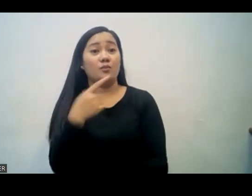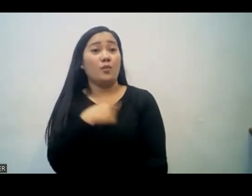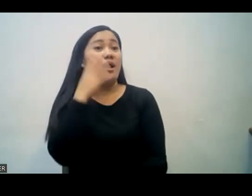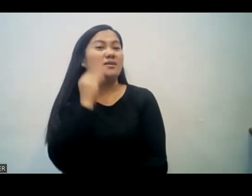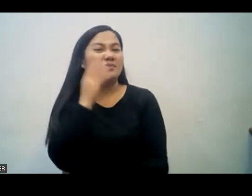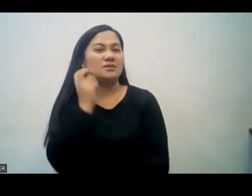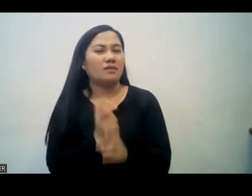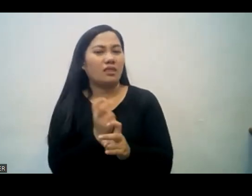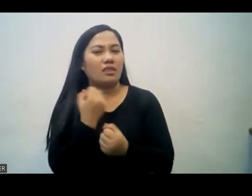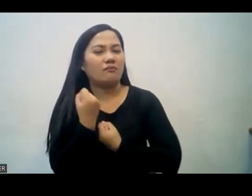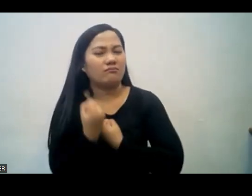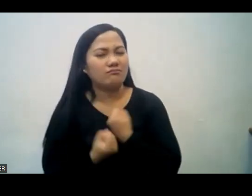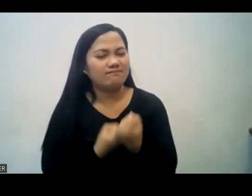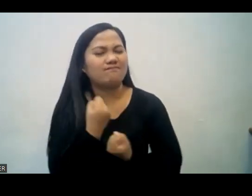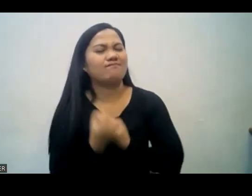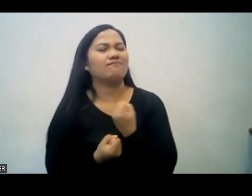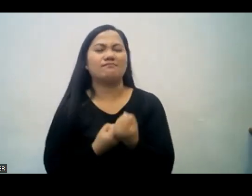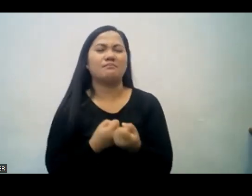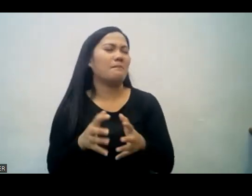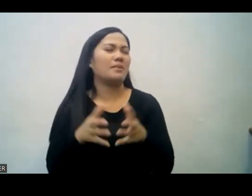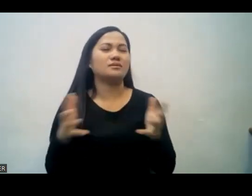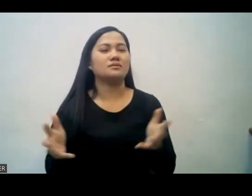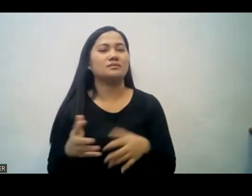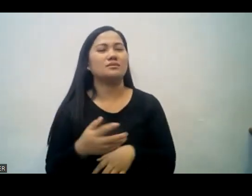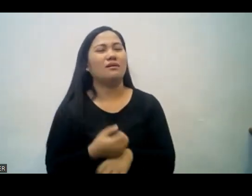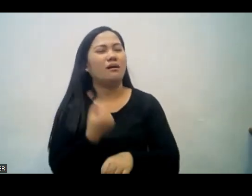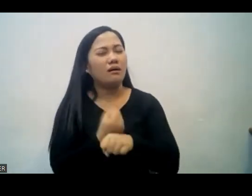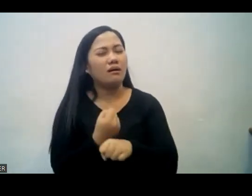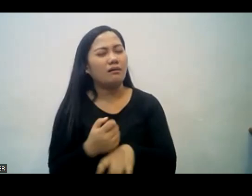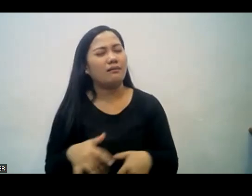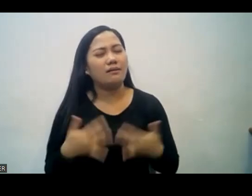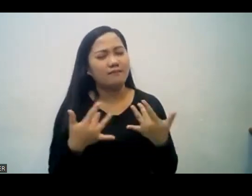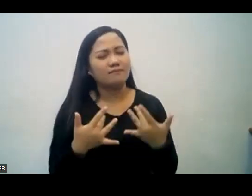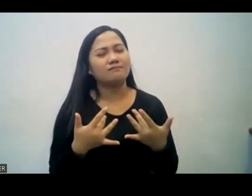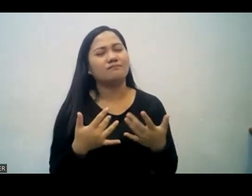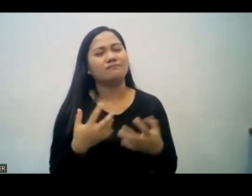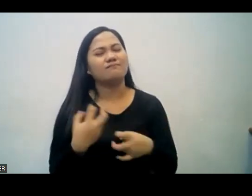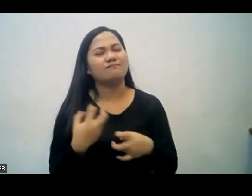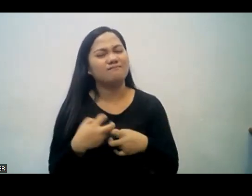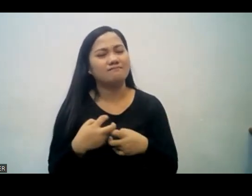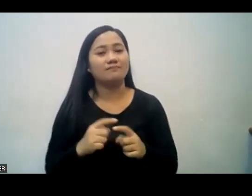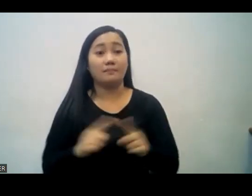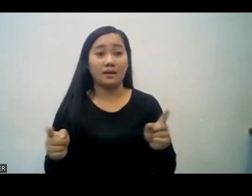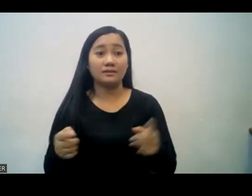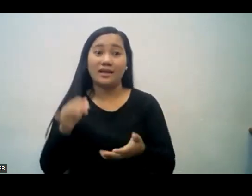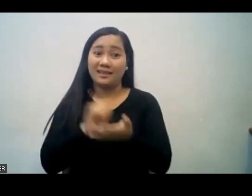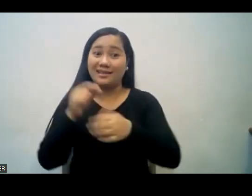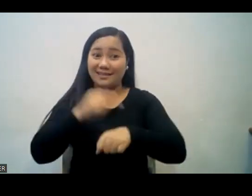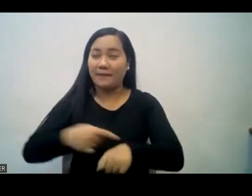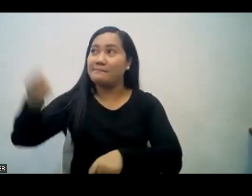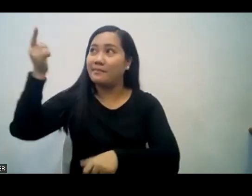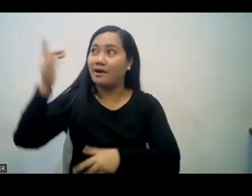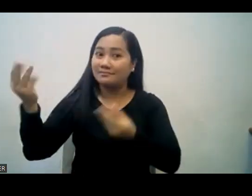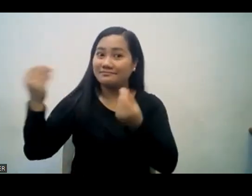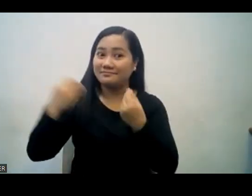suffer, the more God comfort us. Kaya kung higit patahayo na dumaranas ng mga kahirapan, doon din po higit tayong binibigyan ng